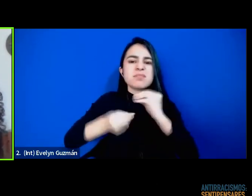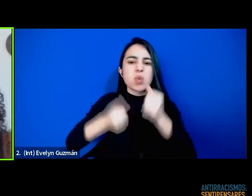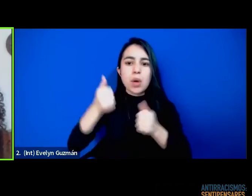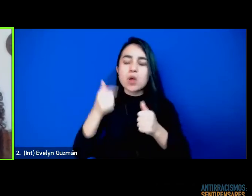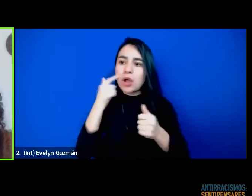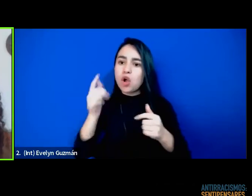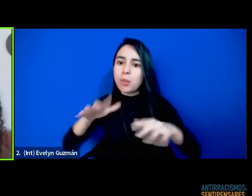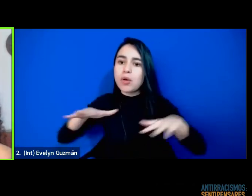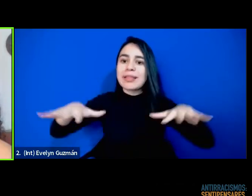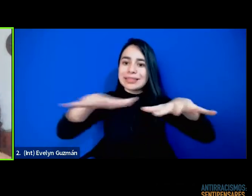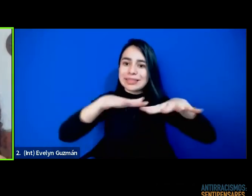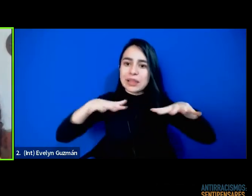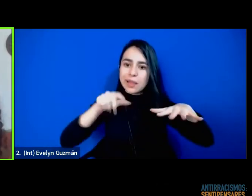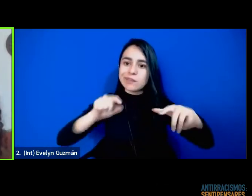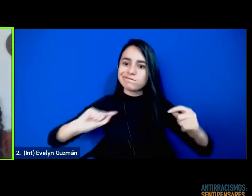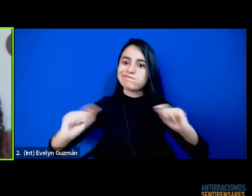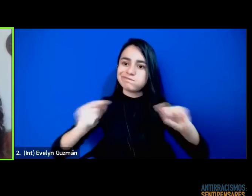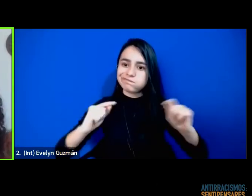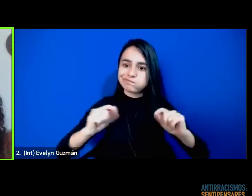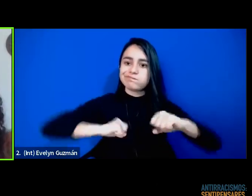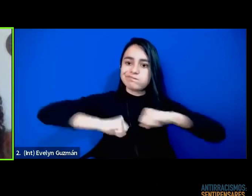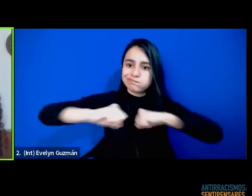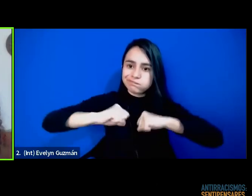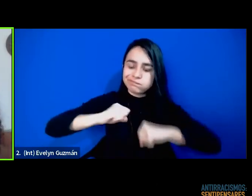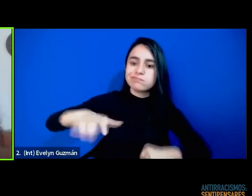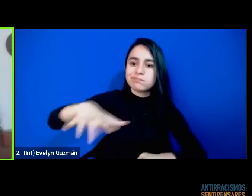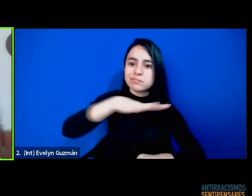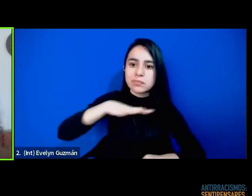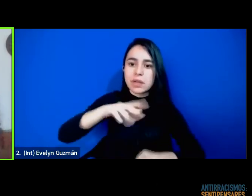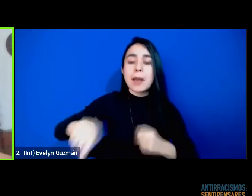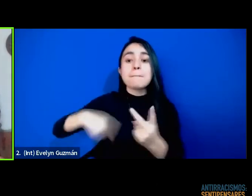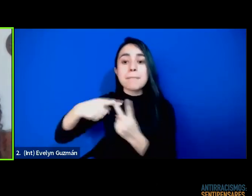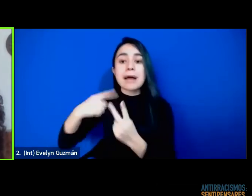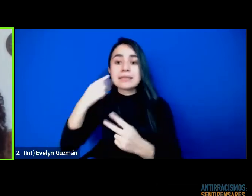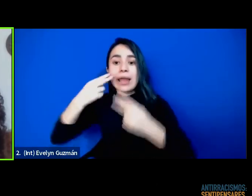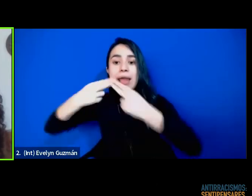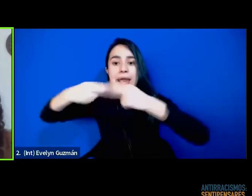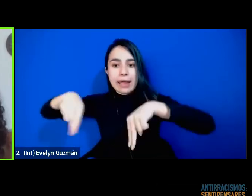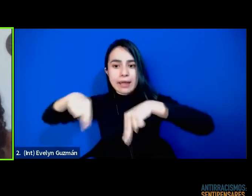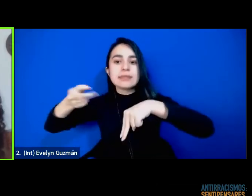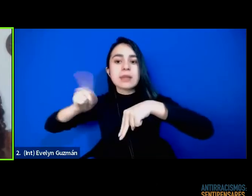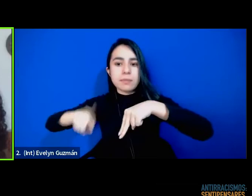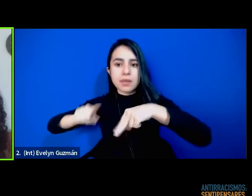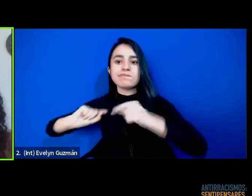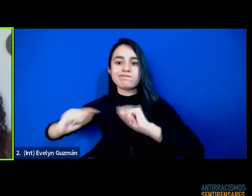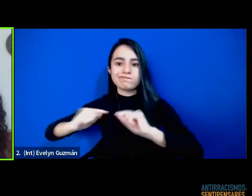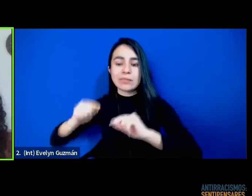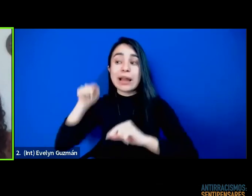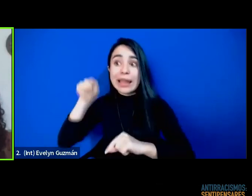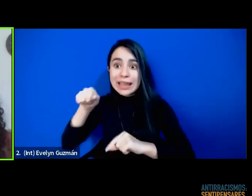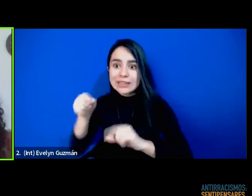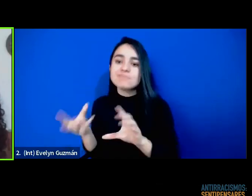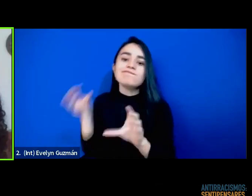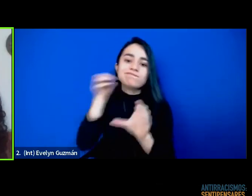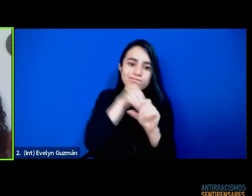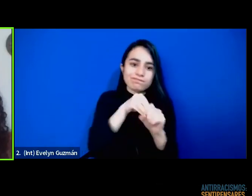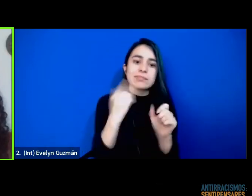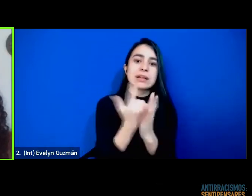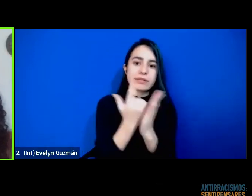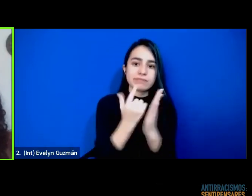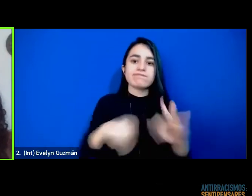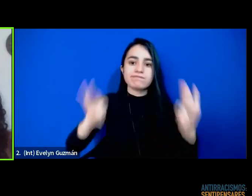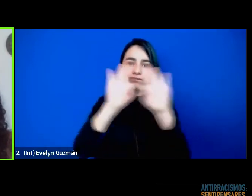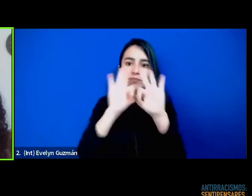y la cuestión de género que es muy importante en su trabajo y también